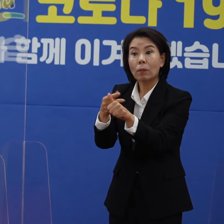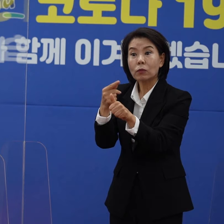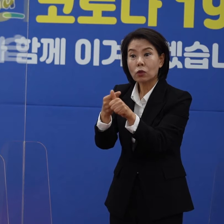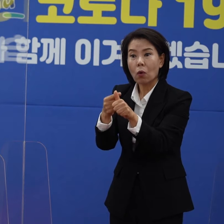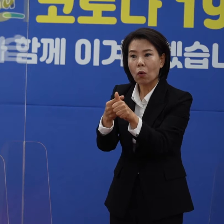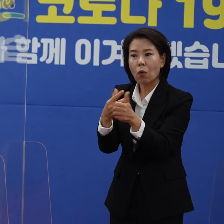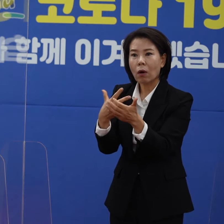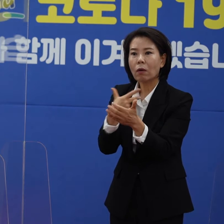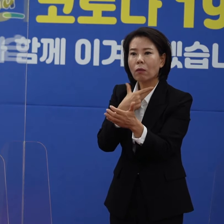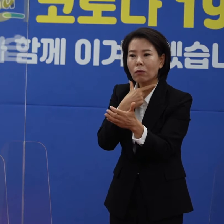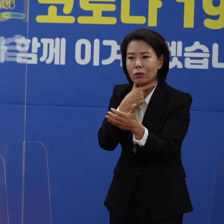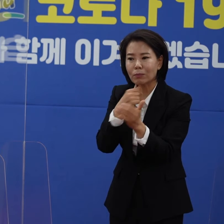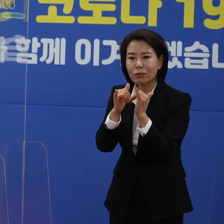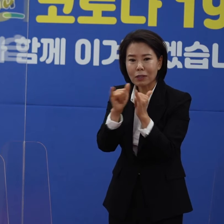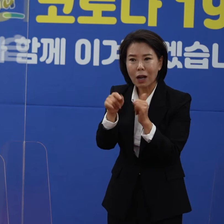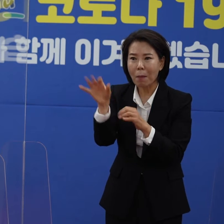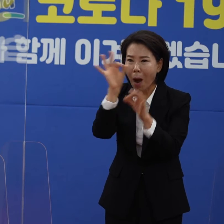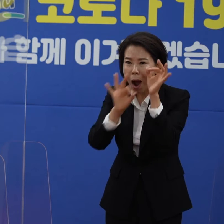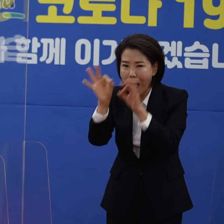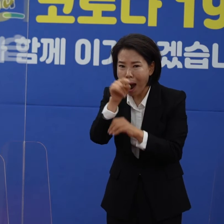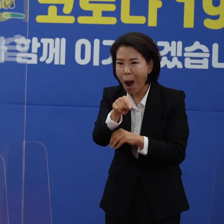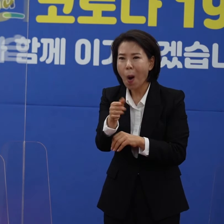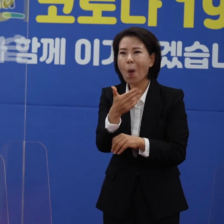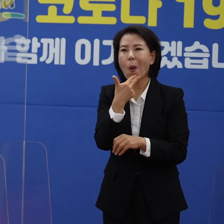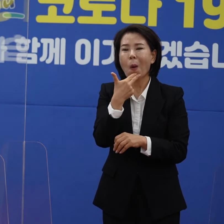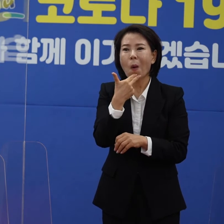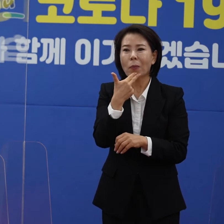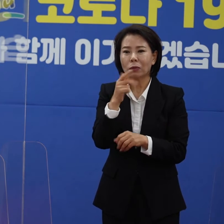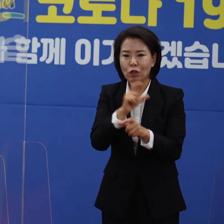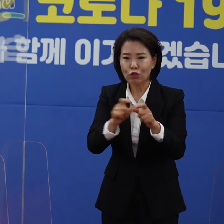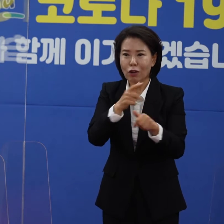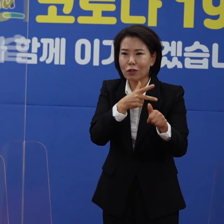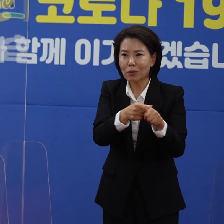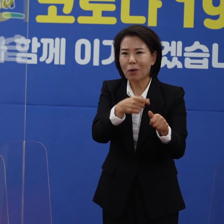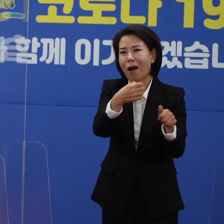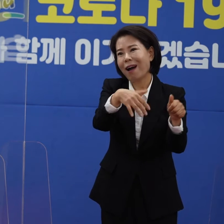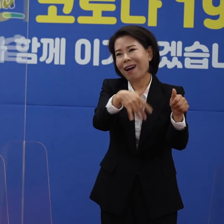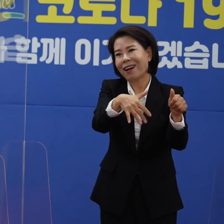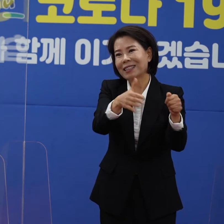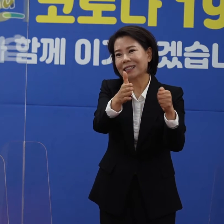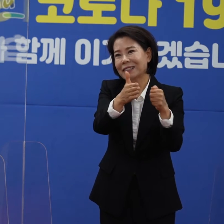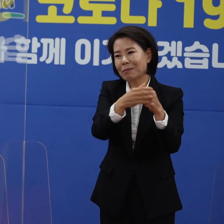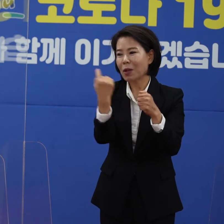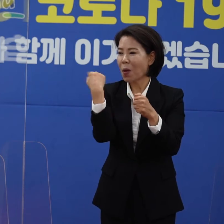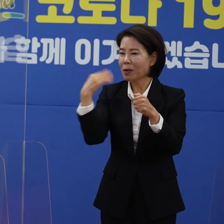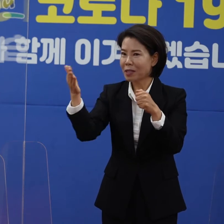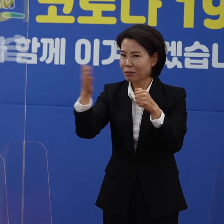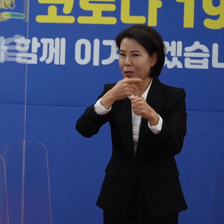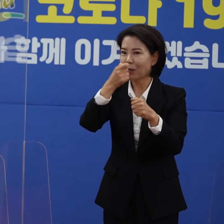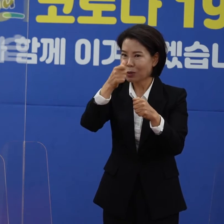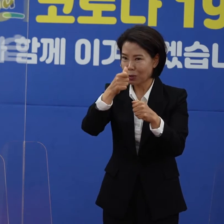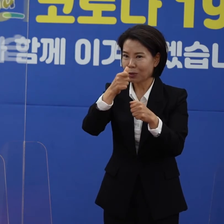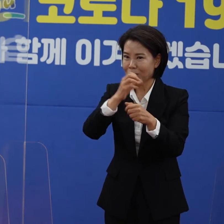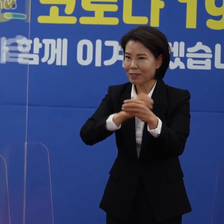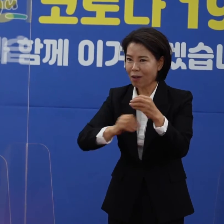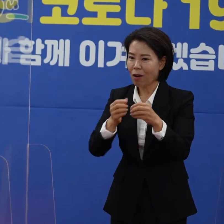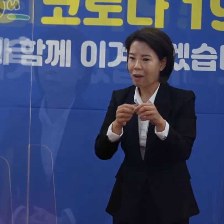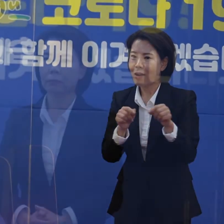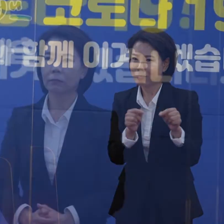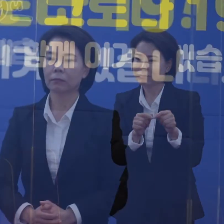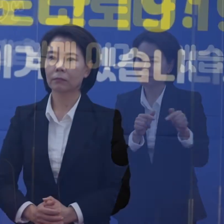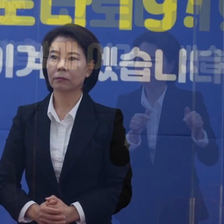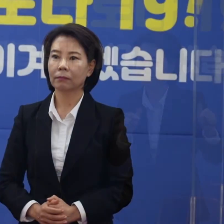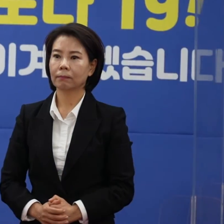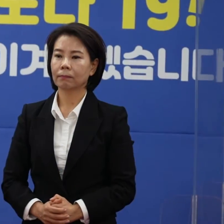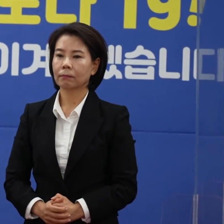없어서 추가 접종을 못하는 실정입니다. 그래서 일부 어제부터 해서 조금씩 폐기하는 걸로 알고 있습니다.